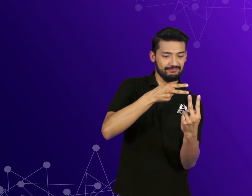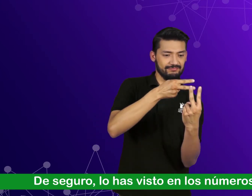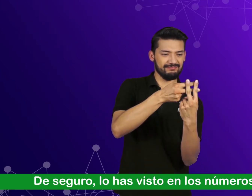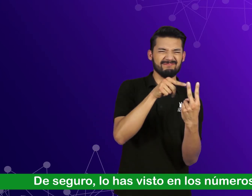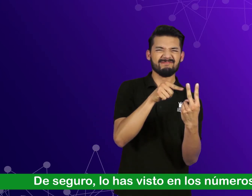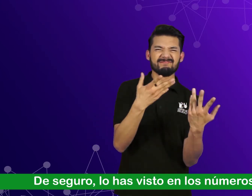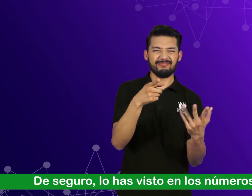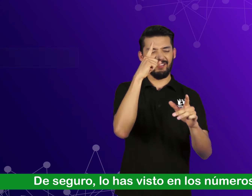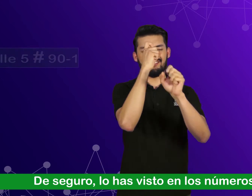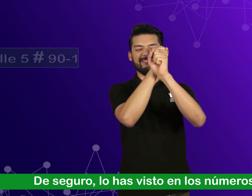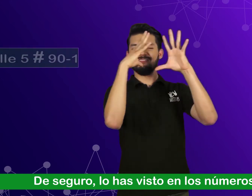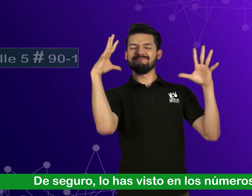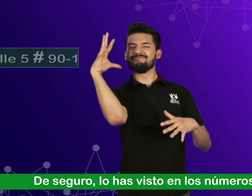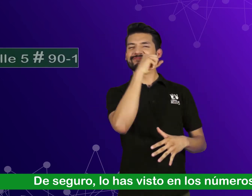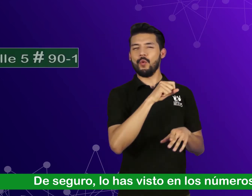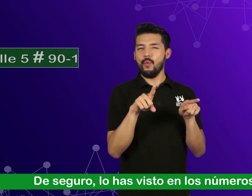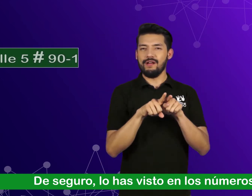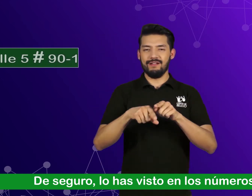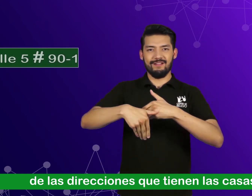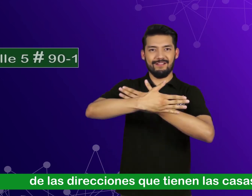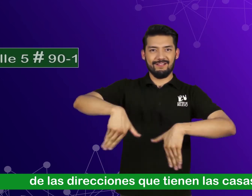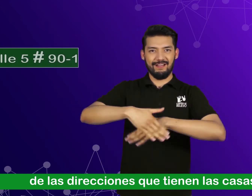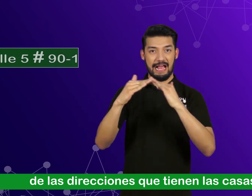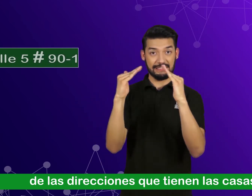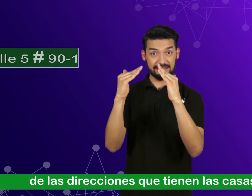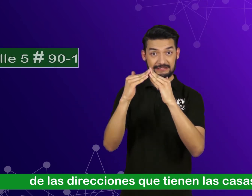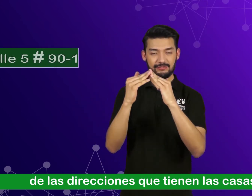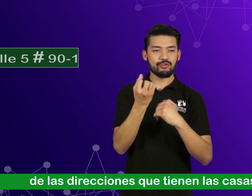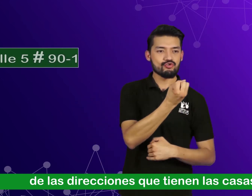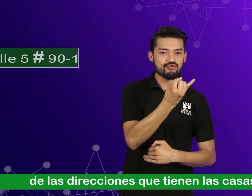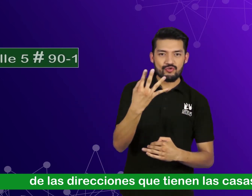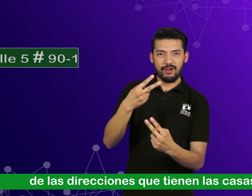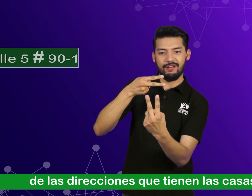De seguro lo has visto en los números de las direcciones que tienen las casas.